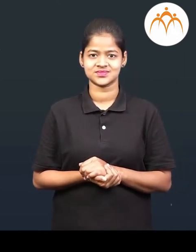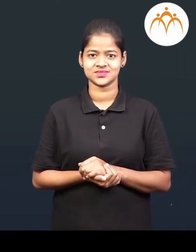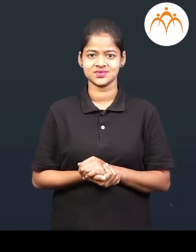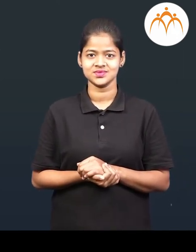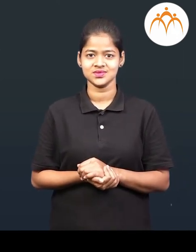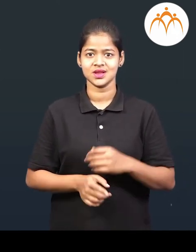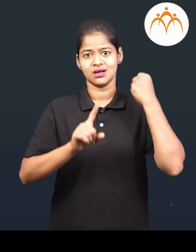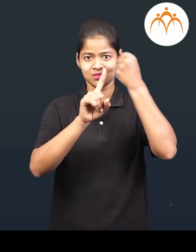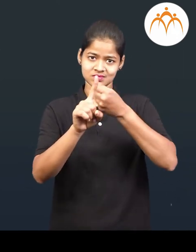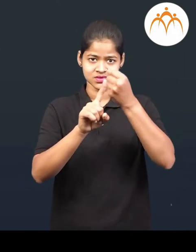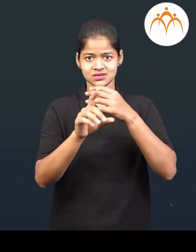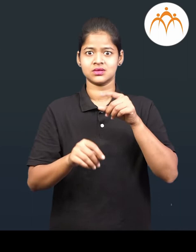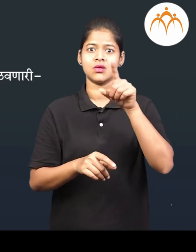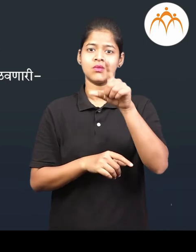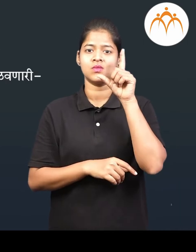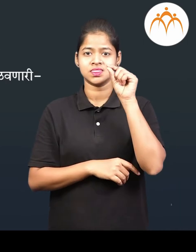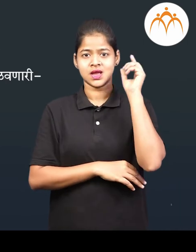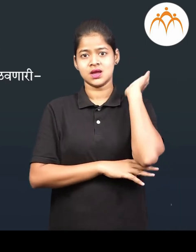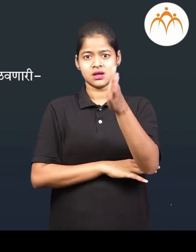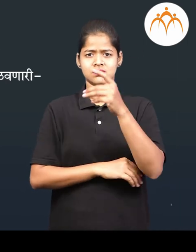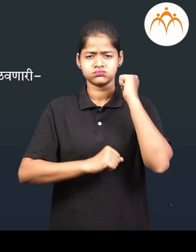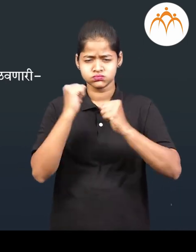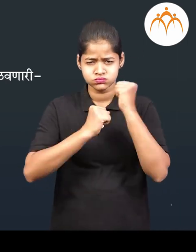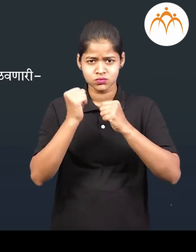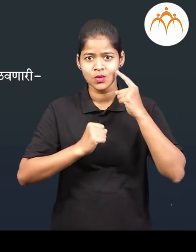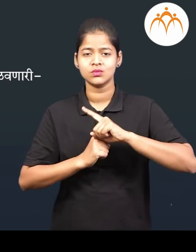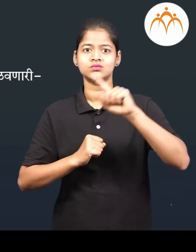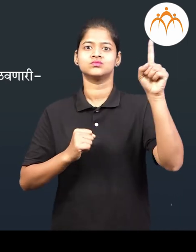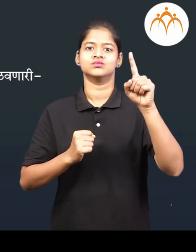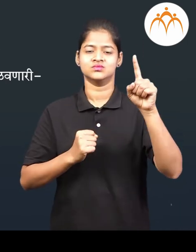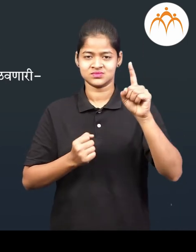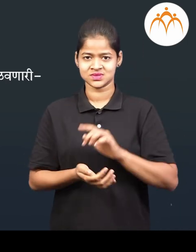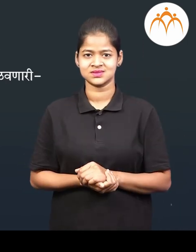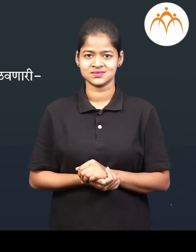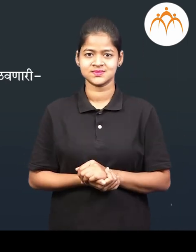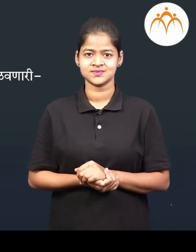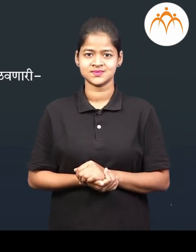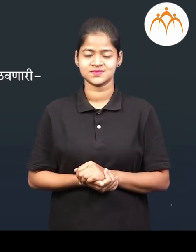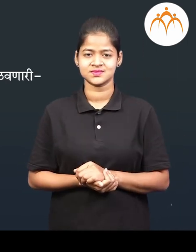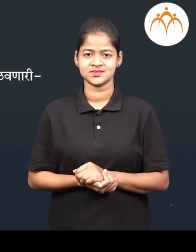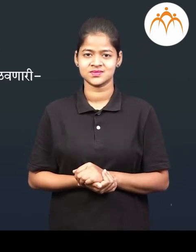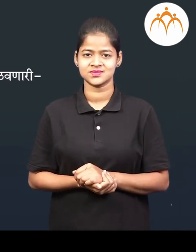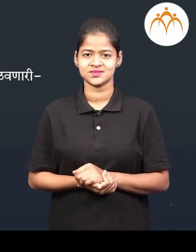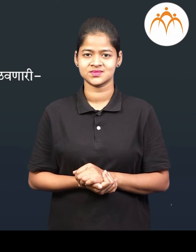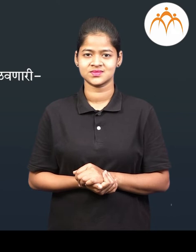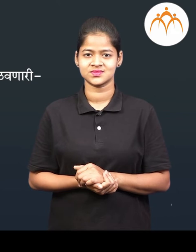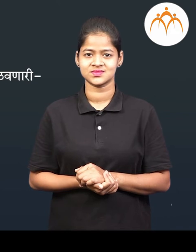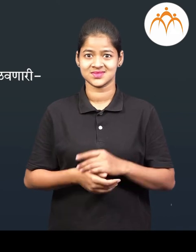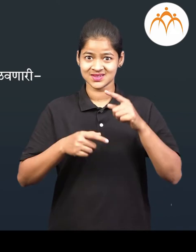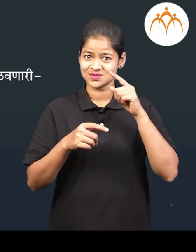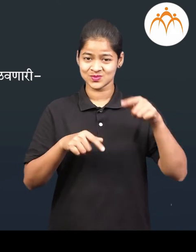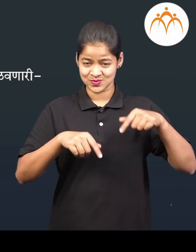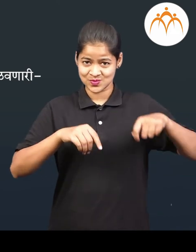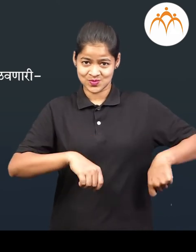पाठातिल क्रांति करक। 10 किलोमेटर धावणाय चा स्परधे विक्रम करत राष्ट्रिय पदक मिलावनारी।